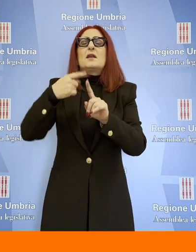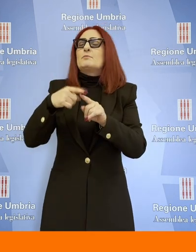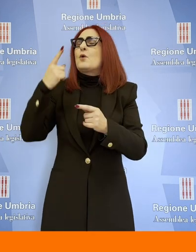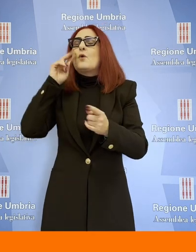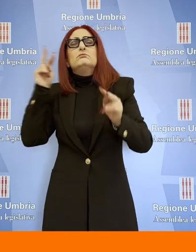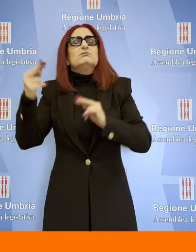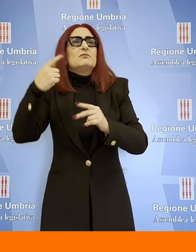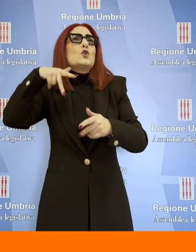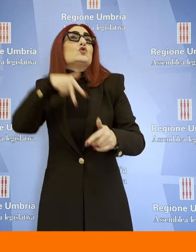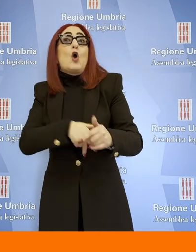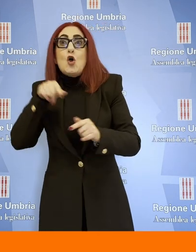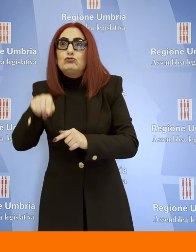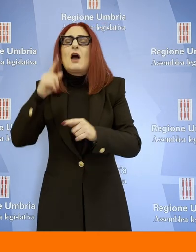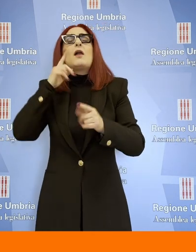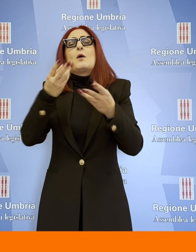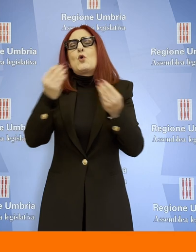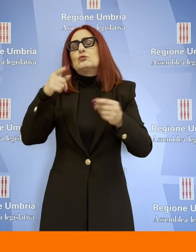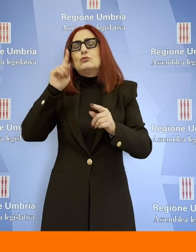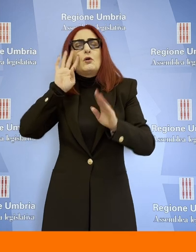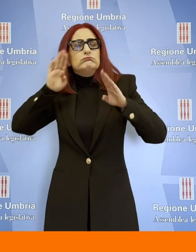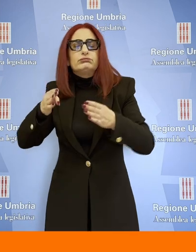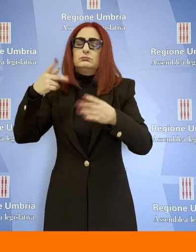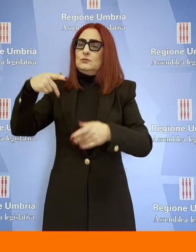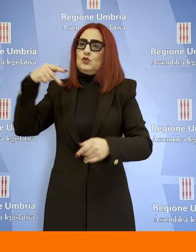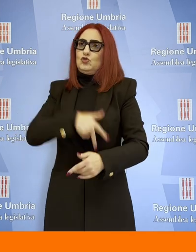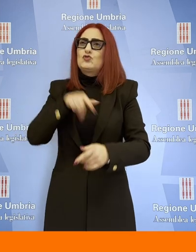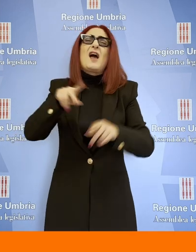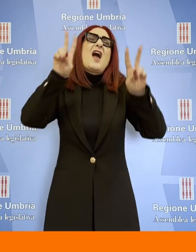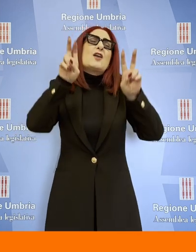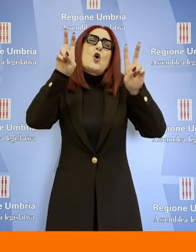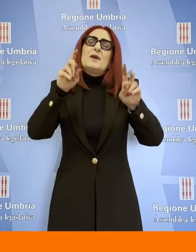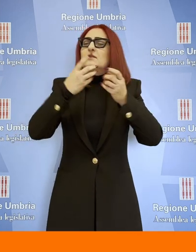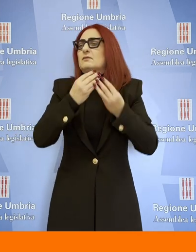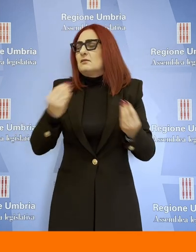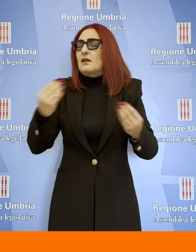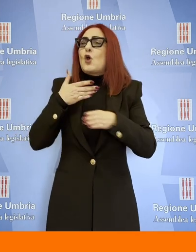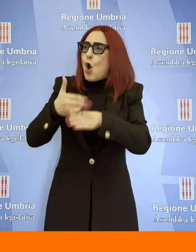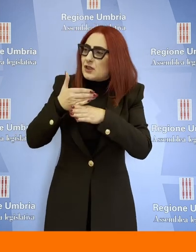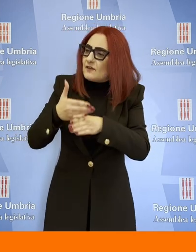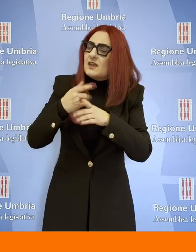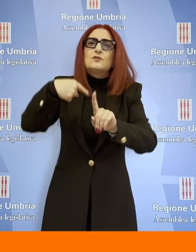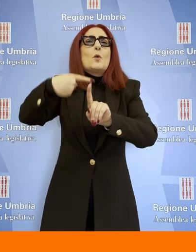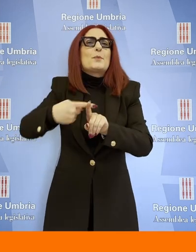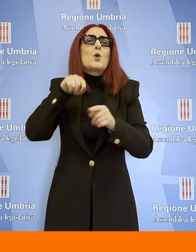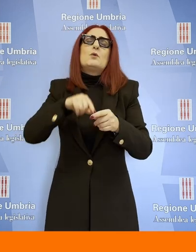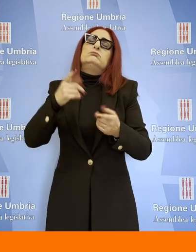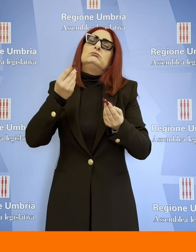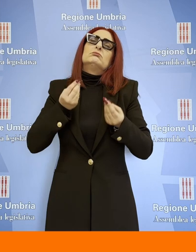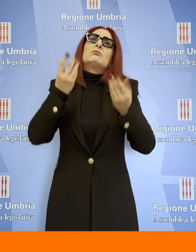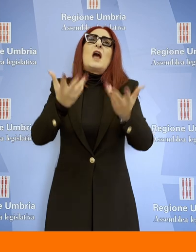sociale nel nostro Statuto, quindi tanti temi che sono stati condivisi e che hanno dato secondo me in un momento in cui le serie